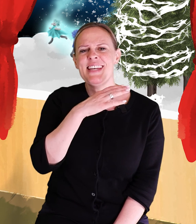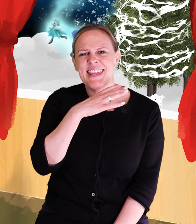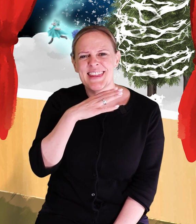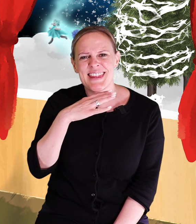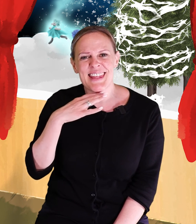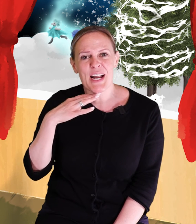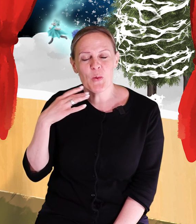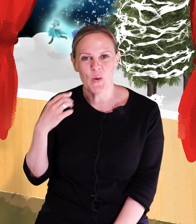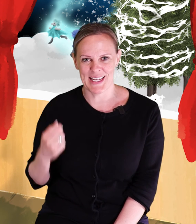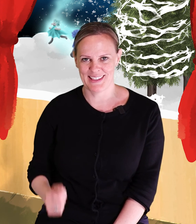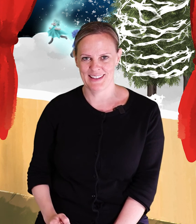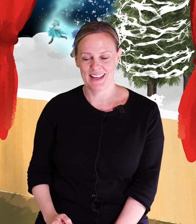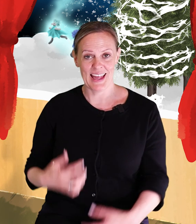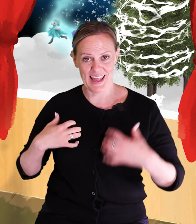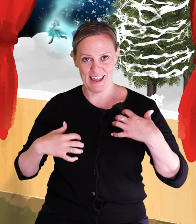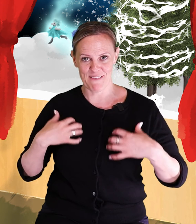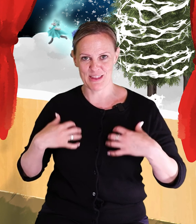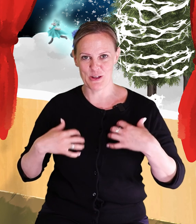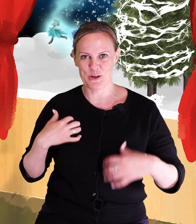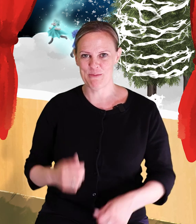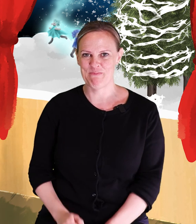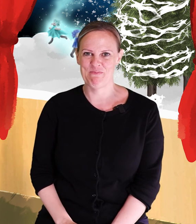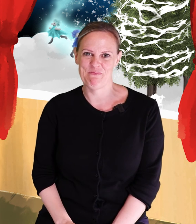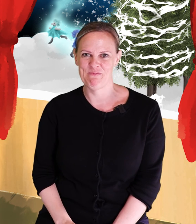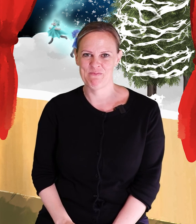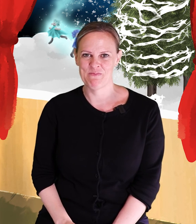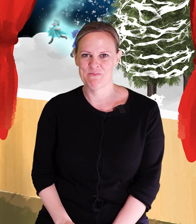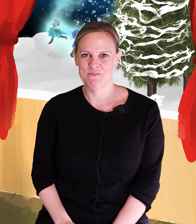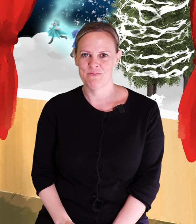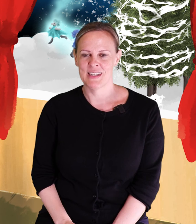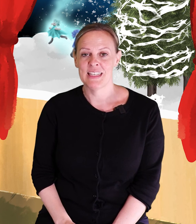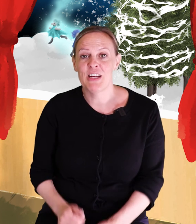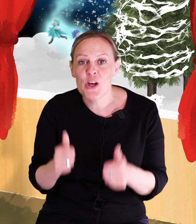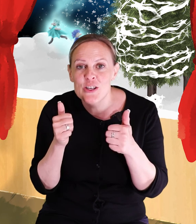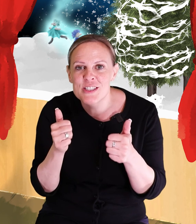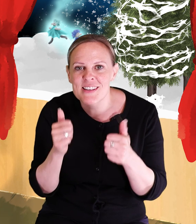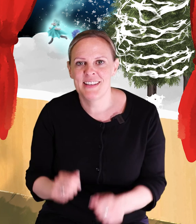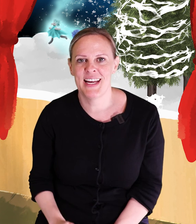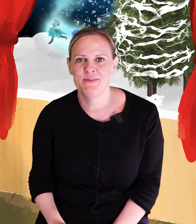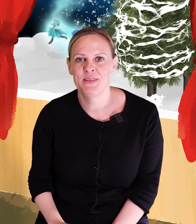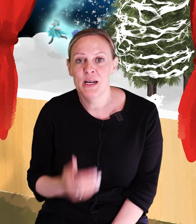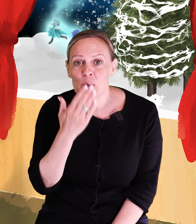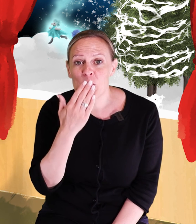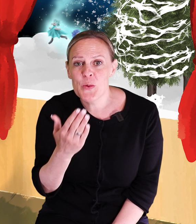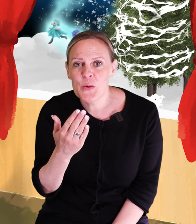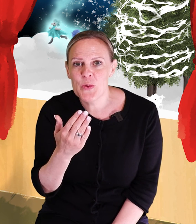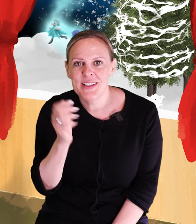jätteroligt äventyr. Jag vill önska dig god